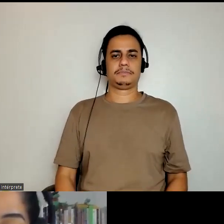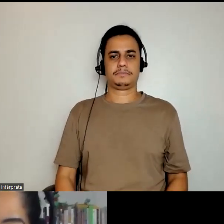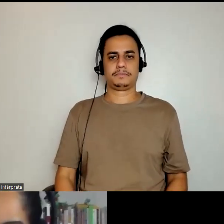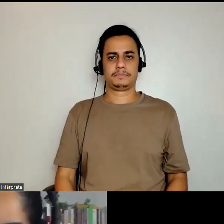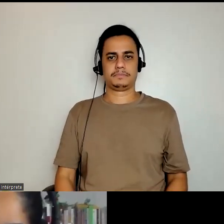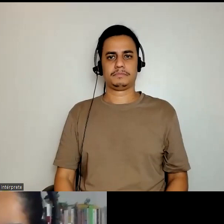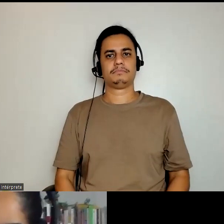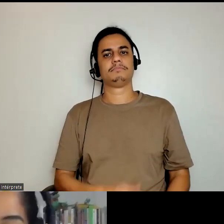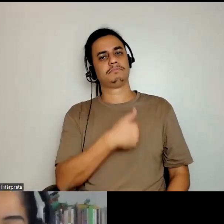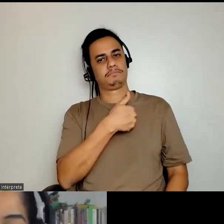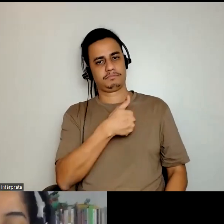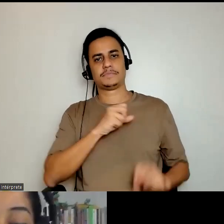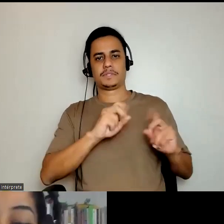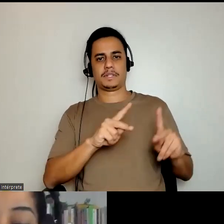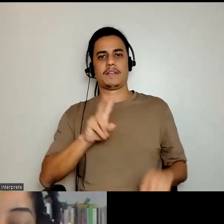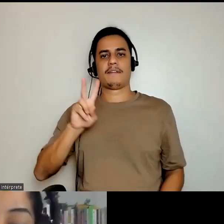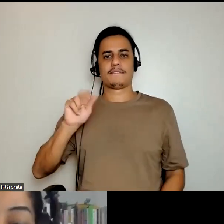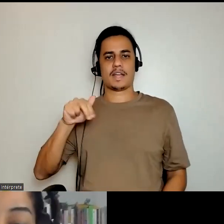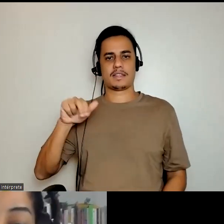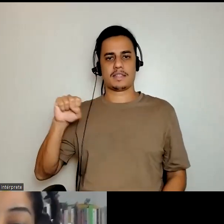Tá certo. Então, Vanessa, por favor.